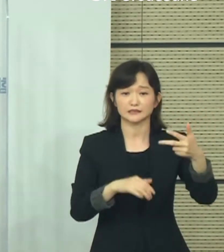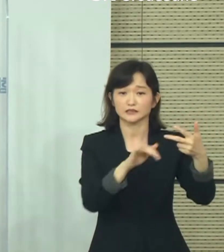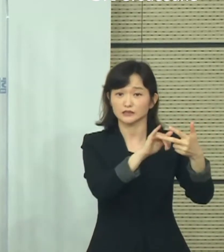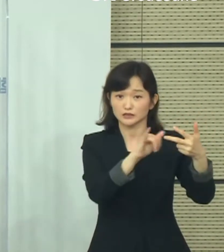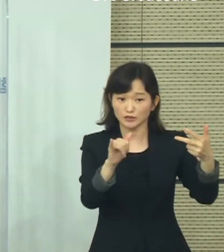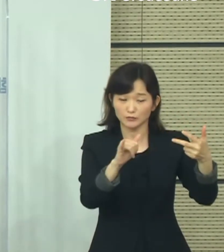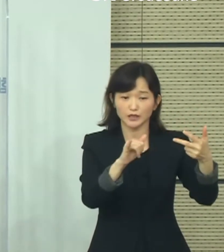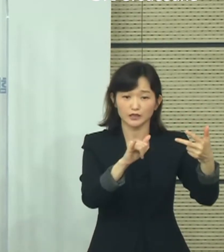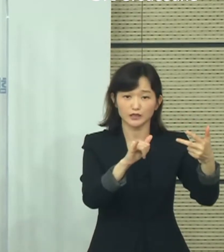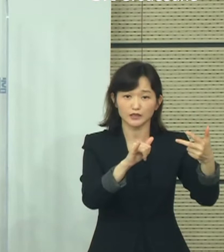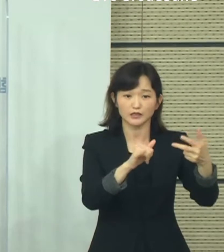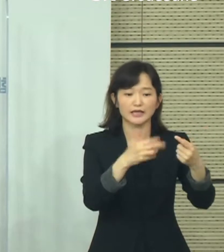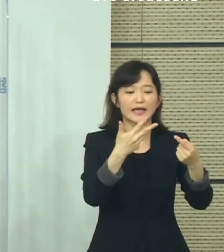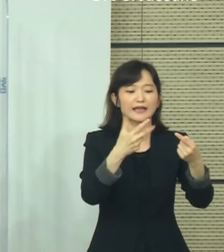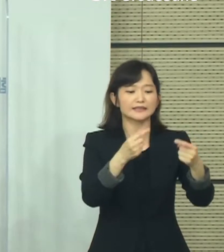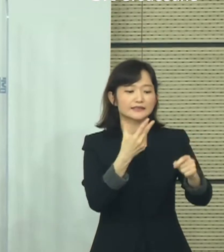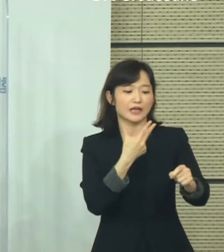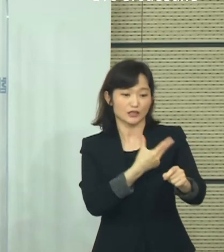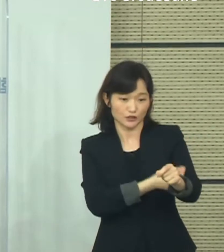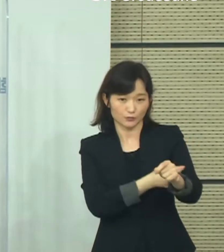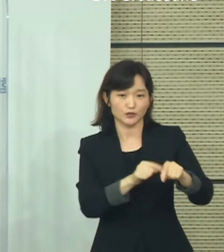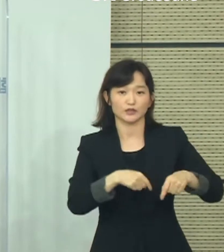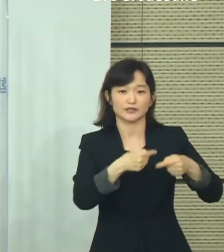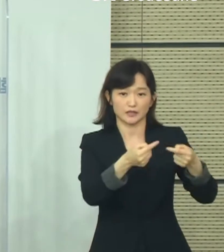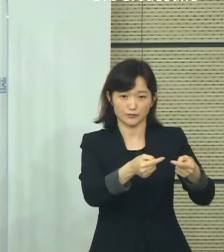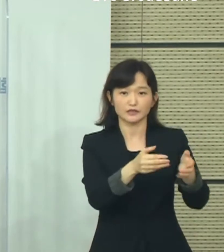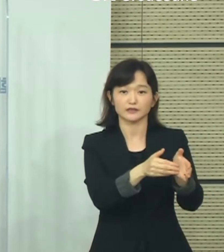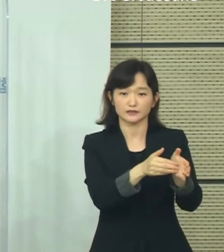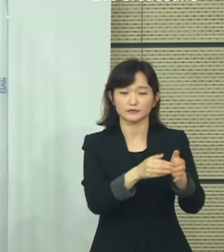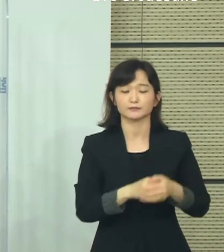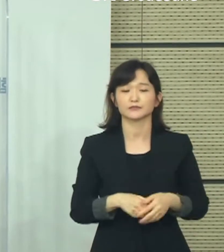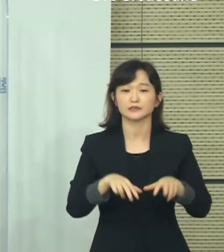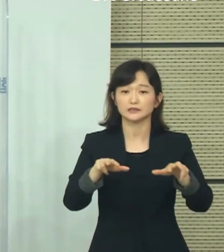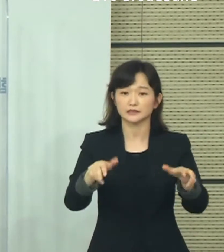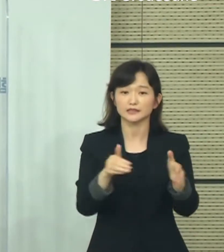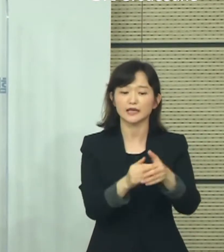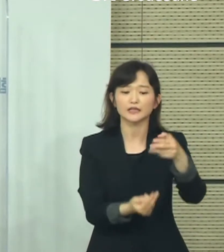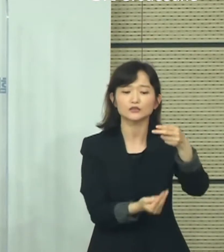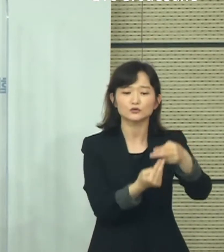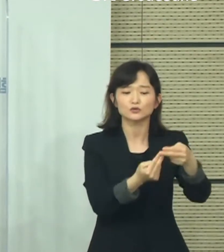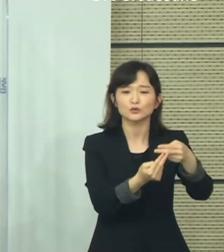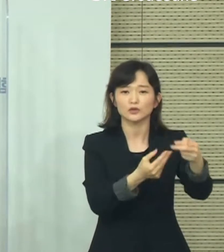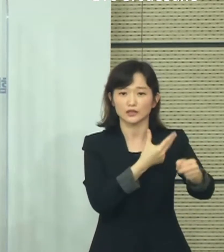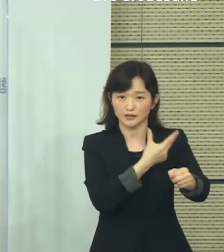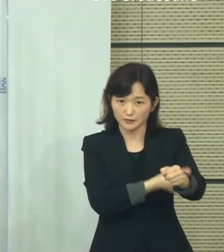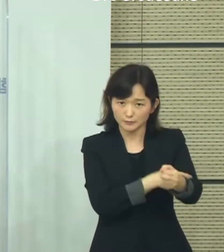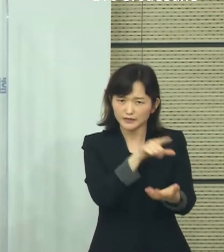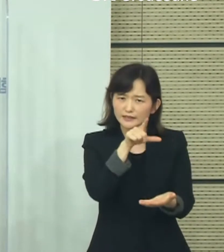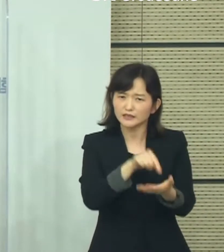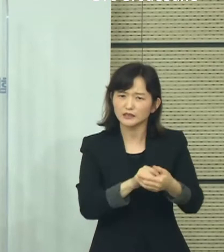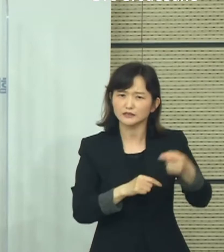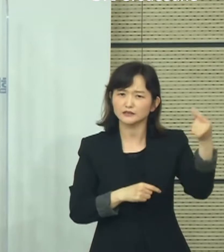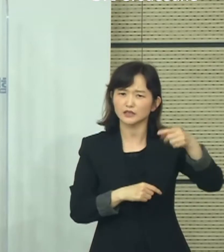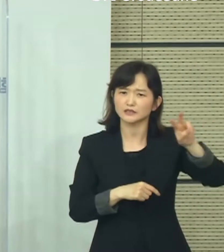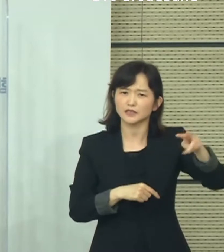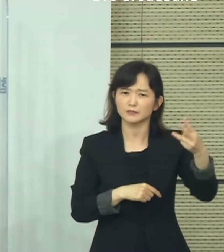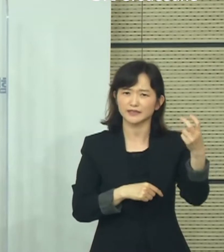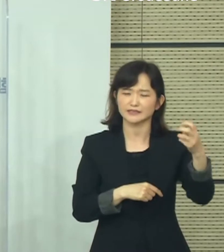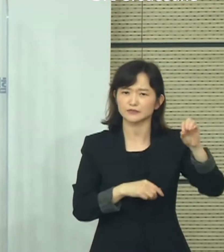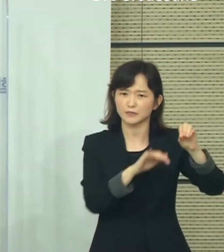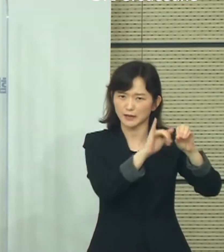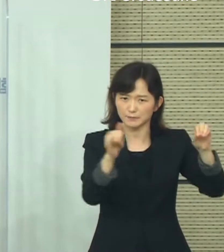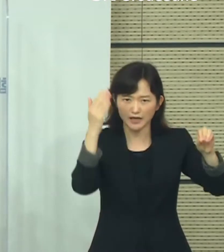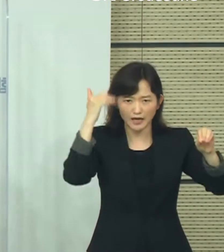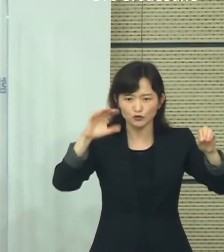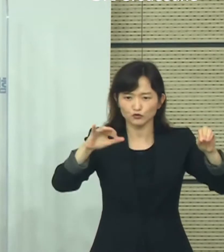국민께서 1차 접종에 참여해 주셨습니다. 현재까지 누적 접종자는 약 1,320만 명, 우리